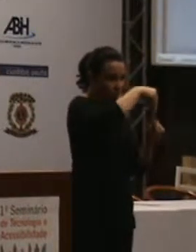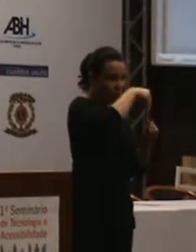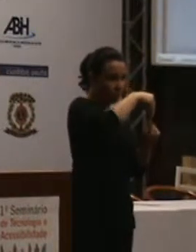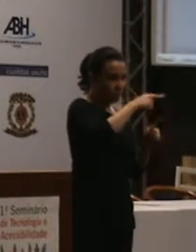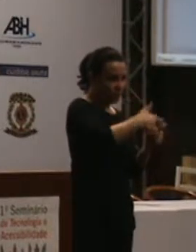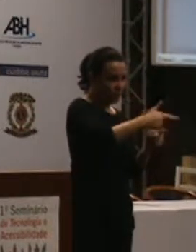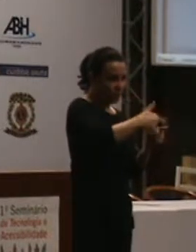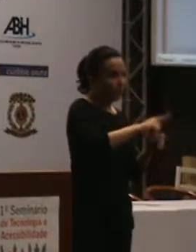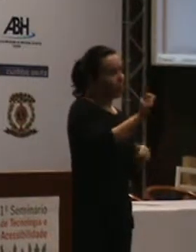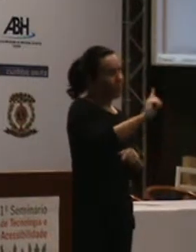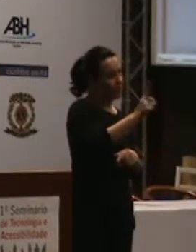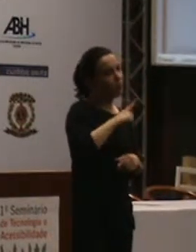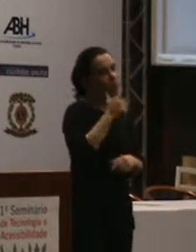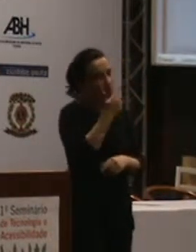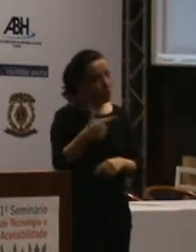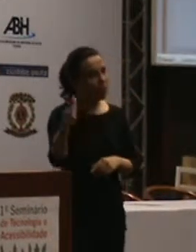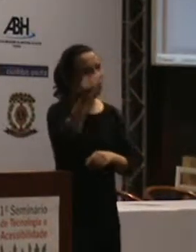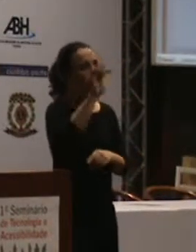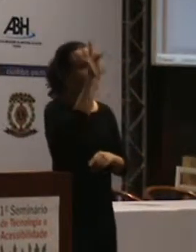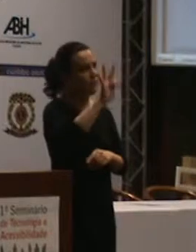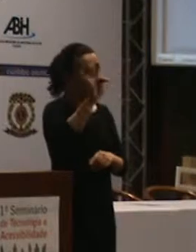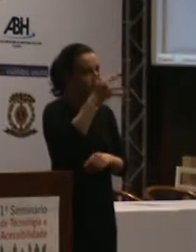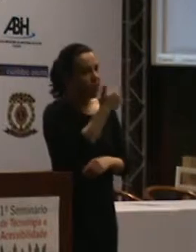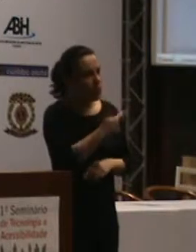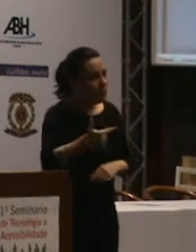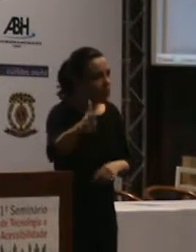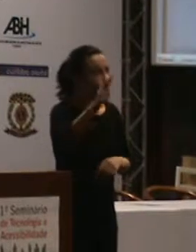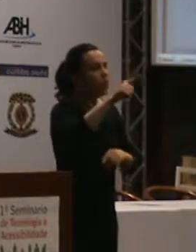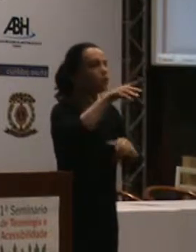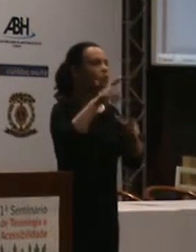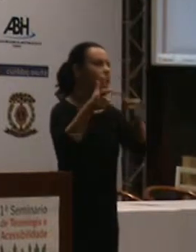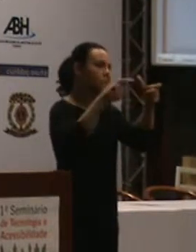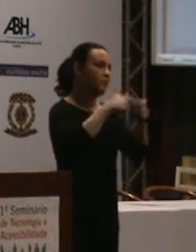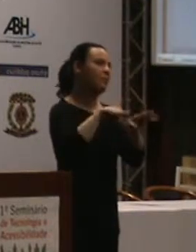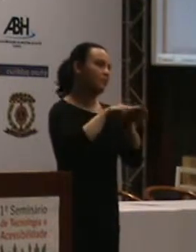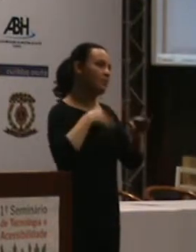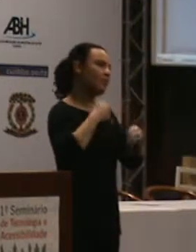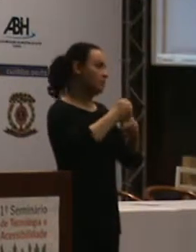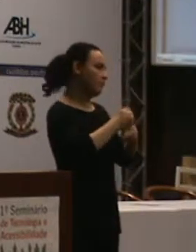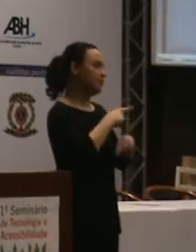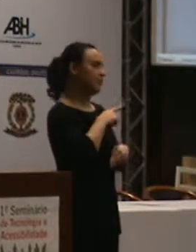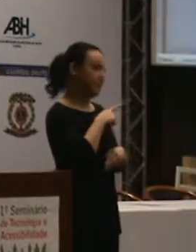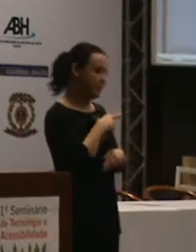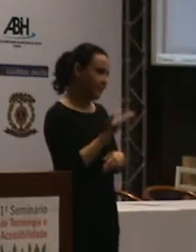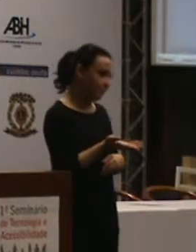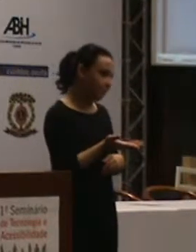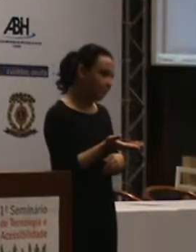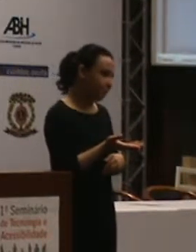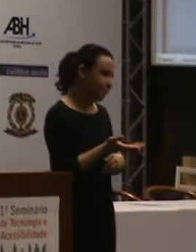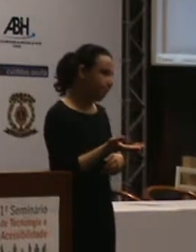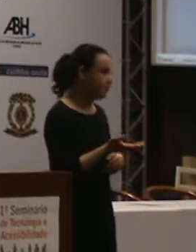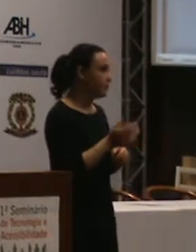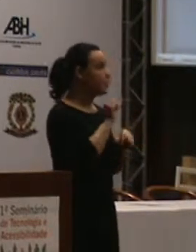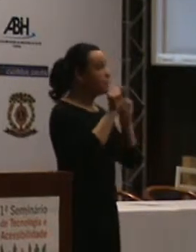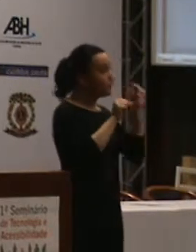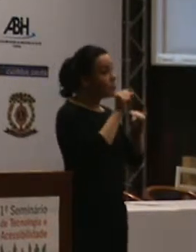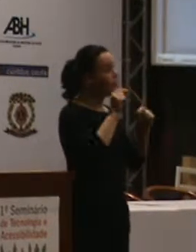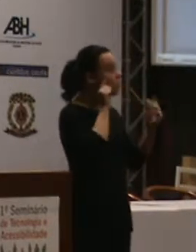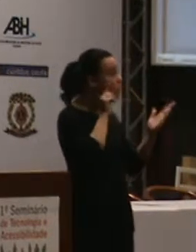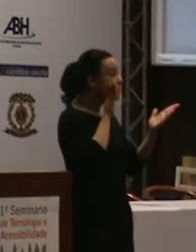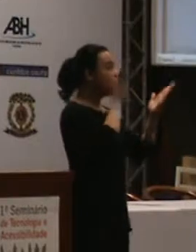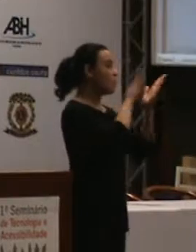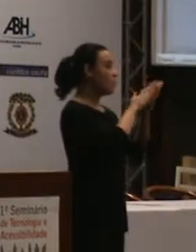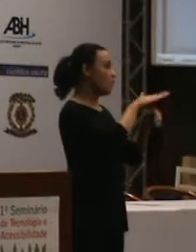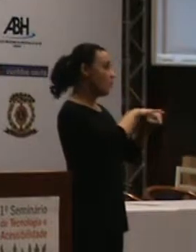de conversar depois contigo em uma página, para saber. Ver o que a universidade apresentou, e para conversar pessoalmente com a pessoa, vem e fala, ó, quando